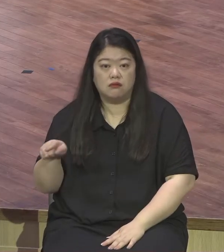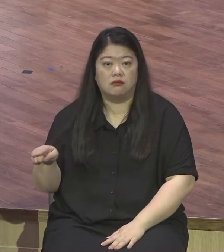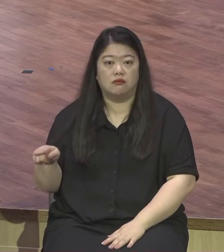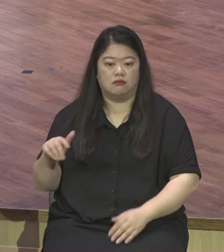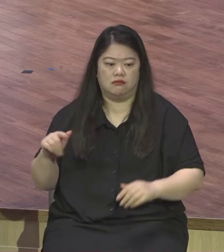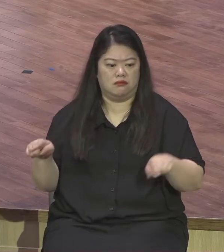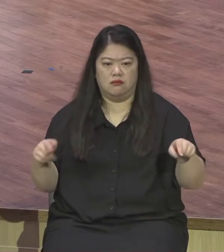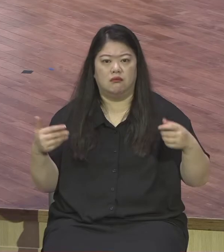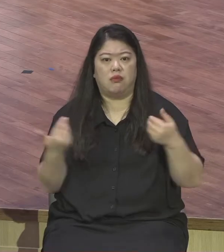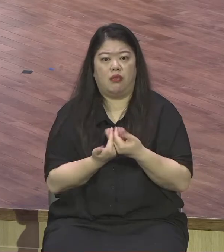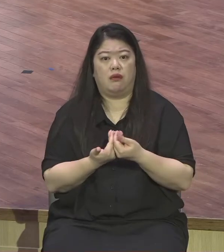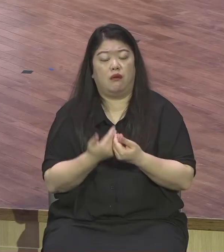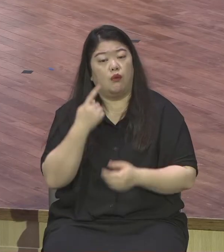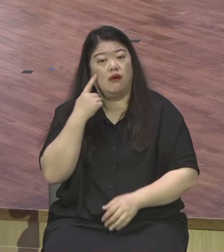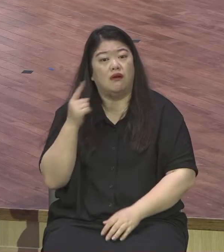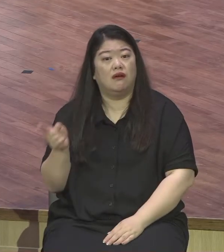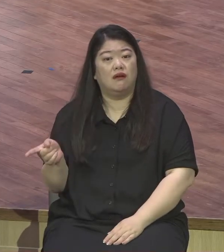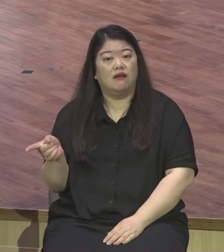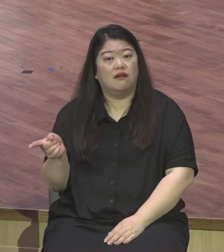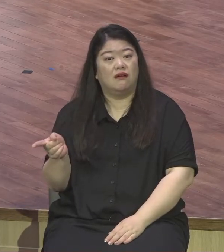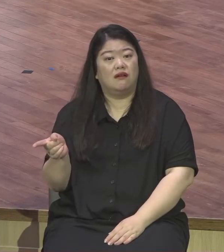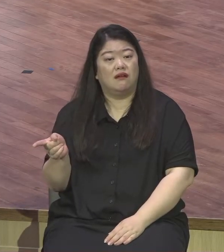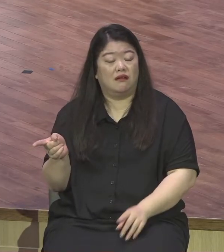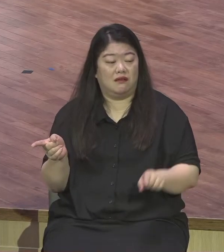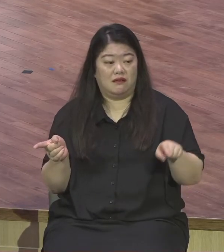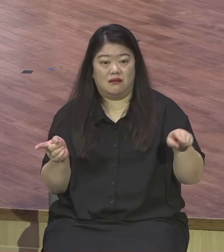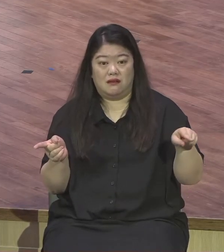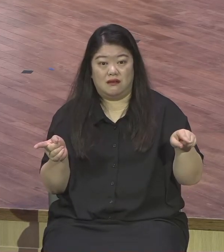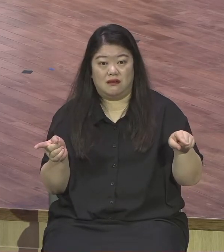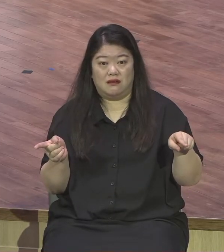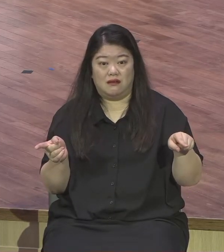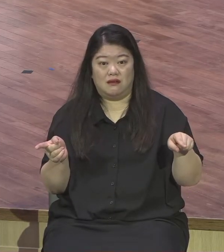이렇게 되면 어떻게 돼요 부정적 지각을 가지게 되죠